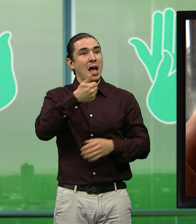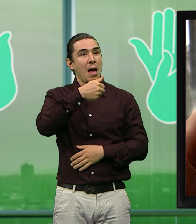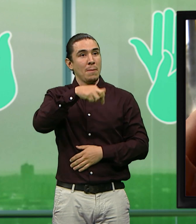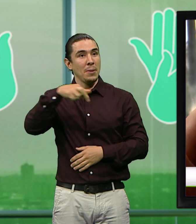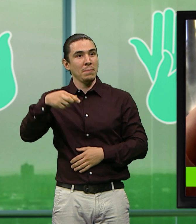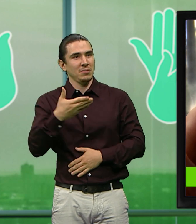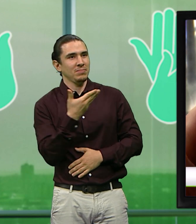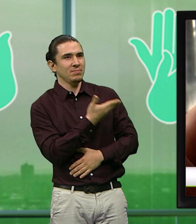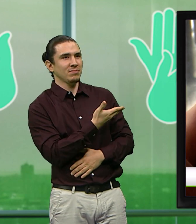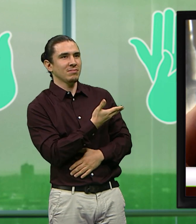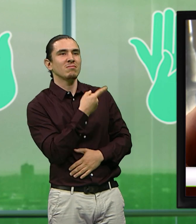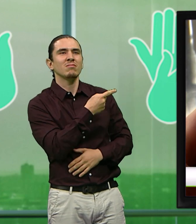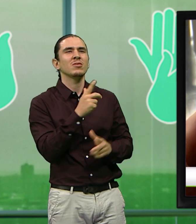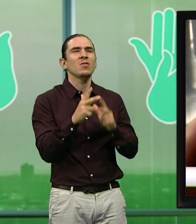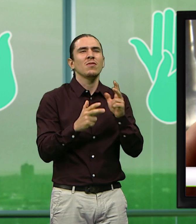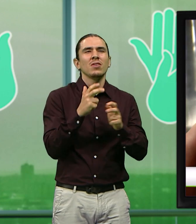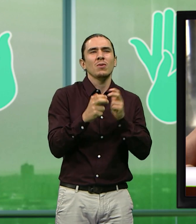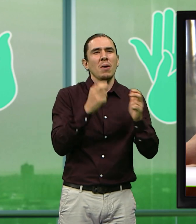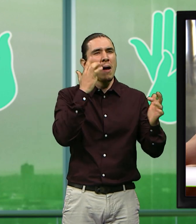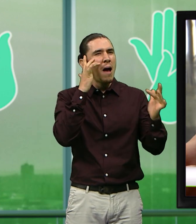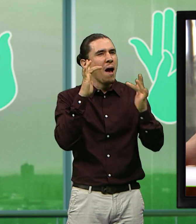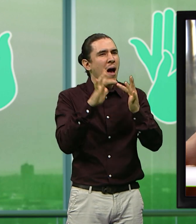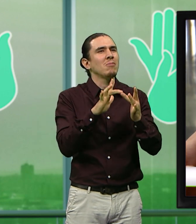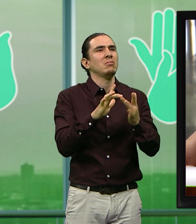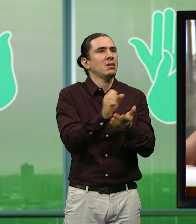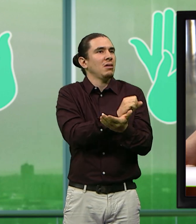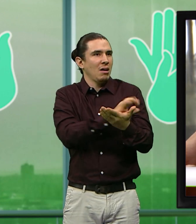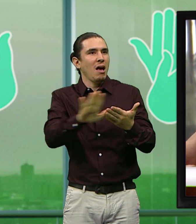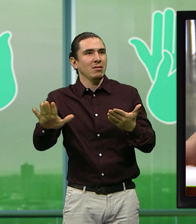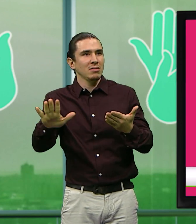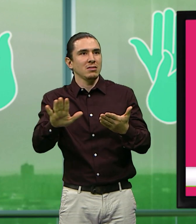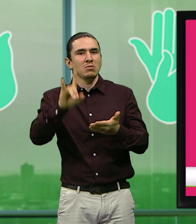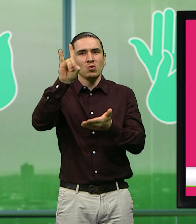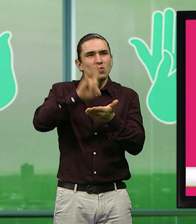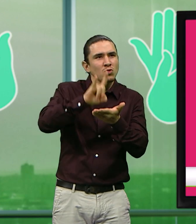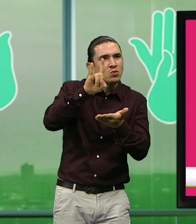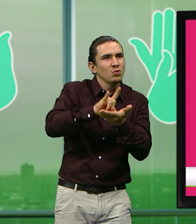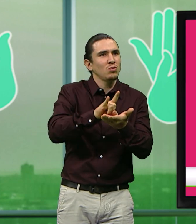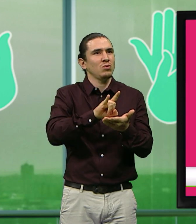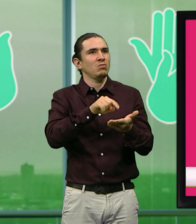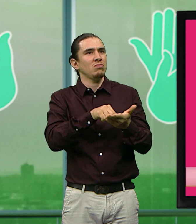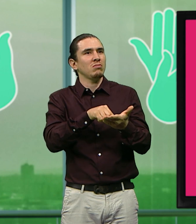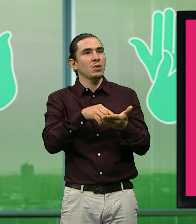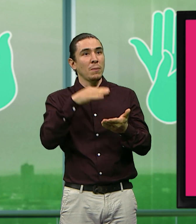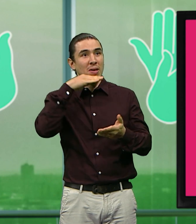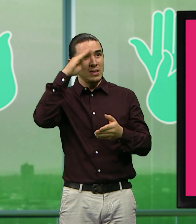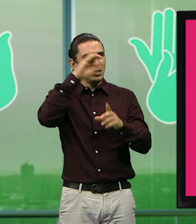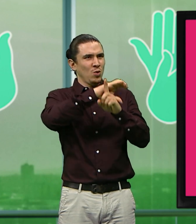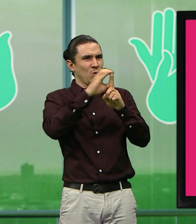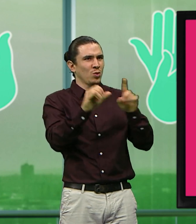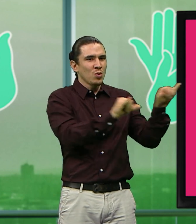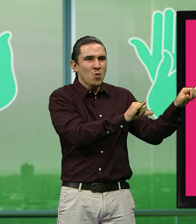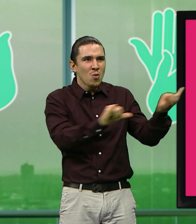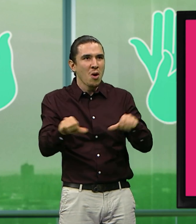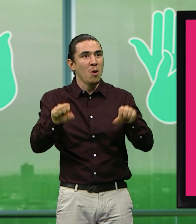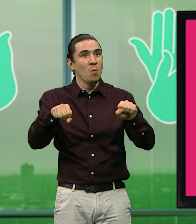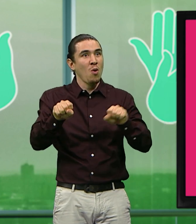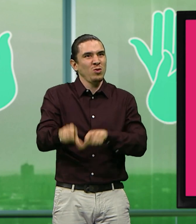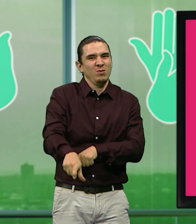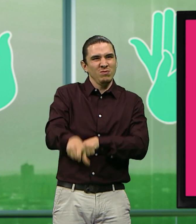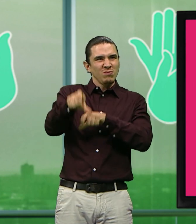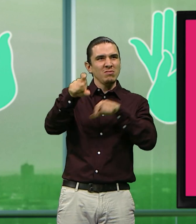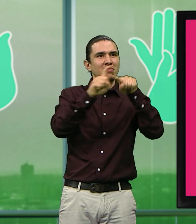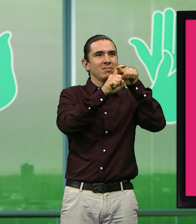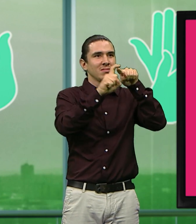Fafino al Zoco es un videojuego gratuito en el que se refleja la cultura de Medellín con estilo cyberpunk y con elementos característicos